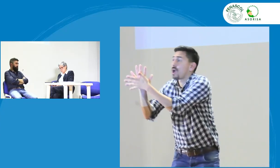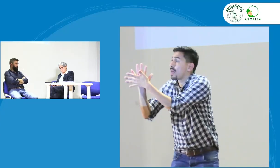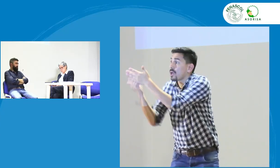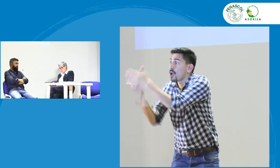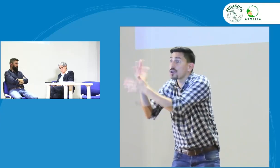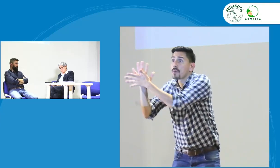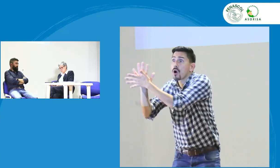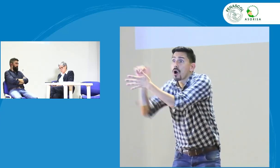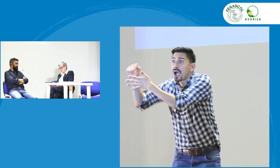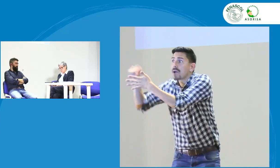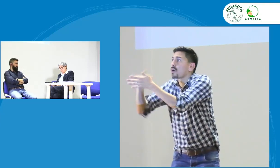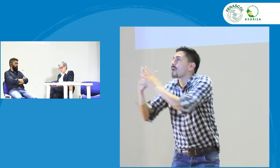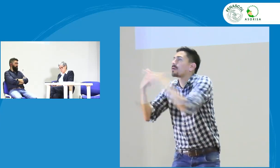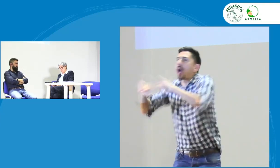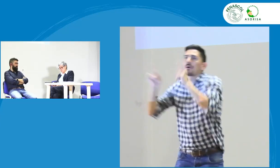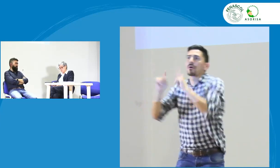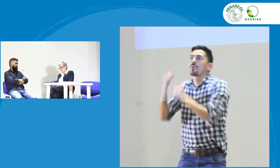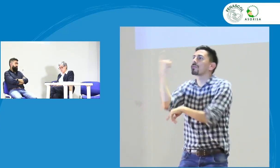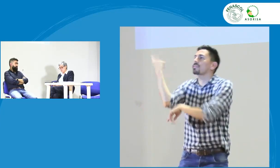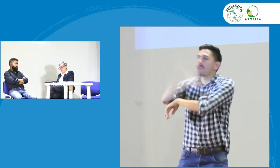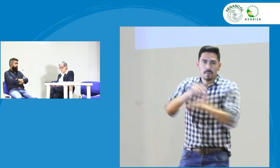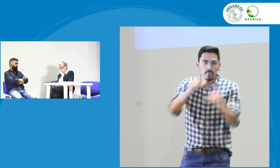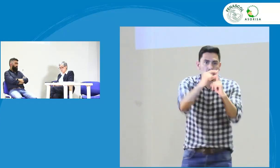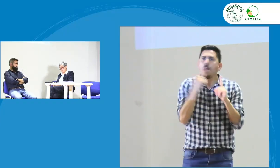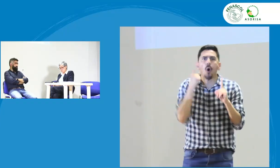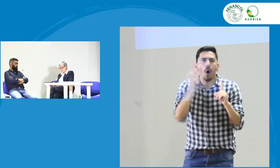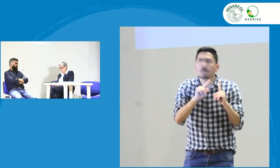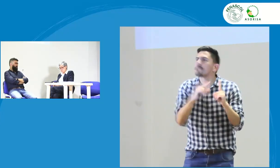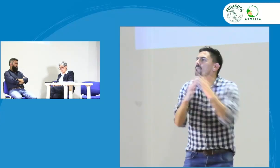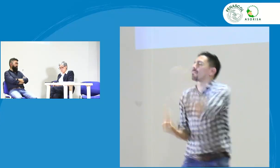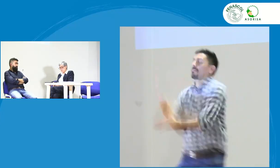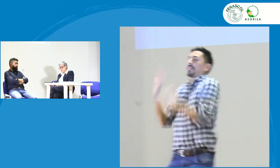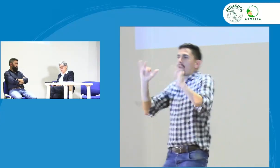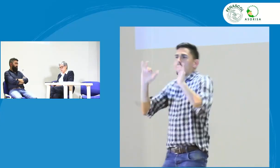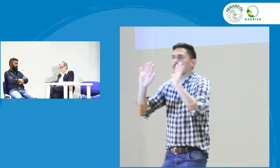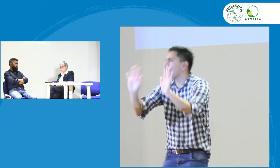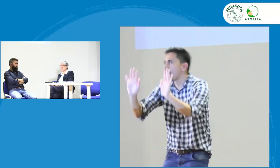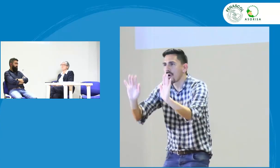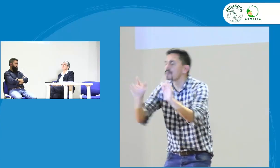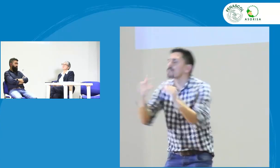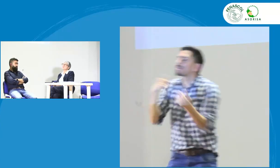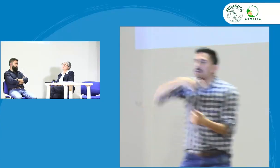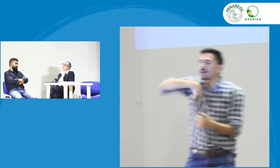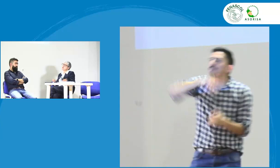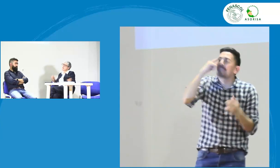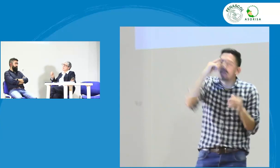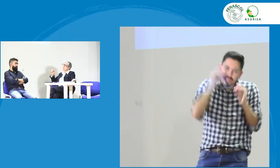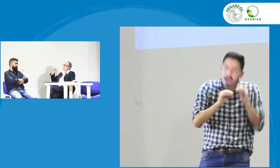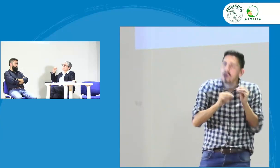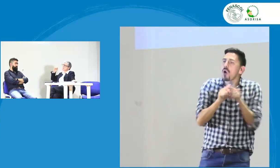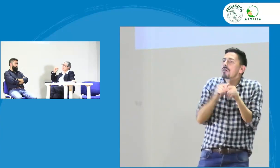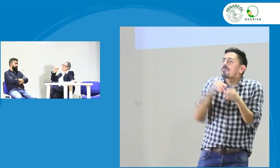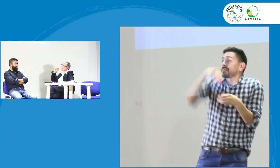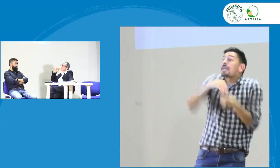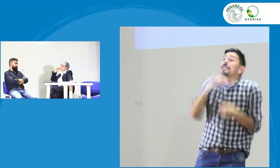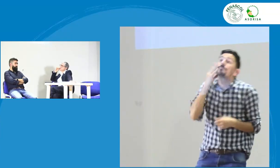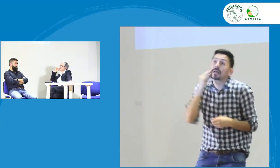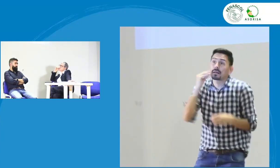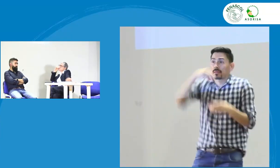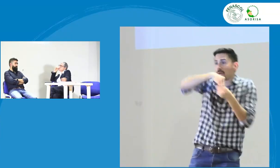procedimiento para crear un neologismo no es que ay no encuentro la palabra entonces voy a crear una seña como tal sino